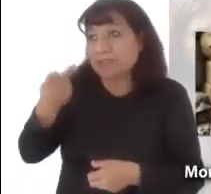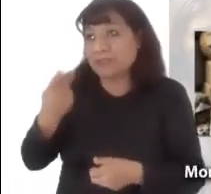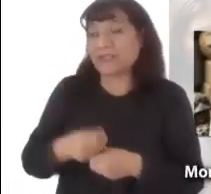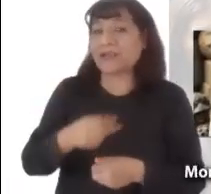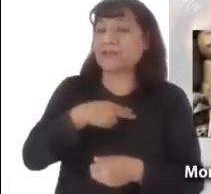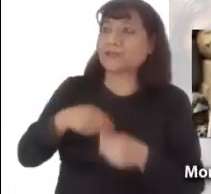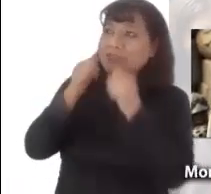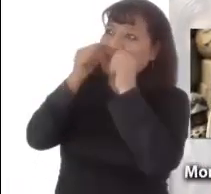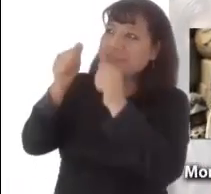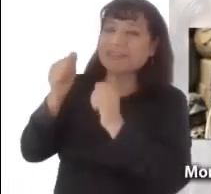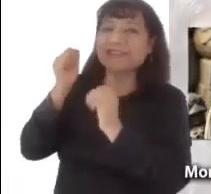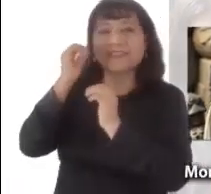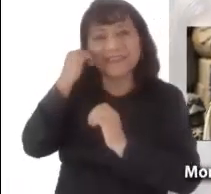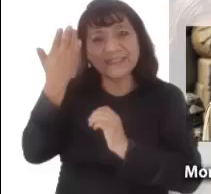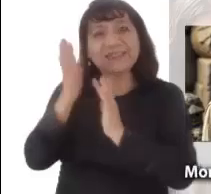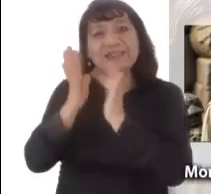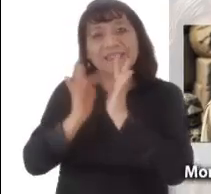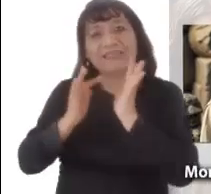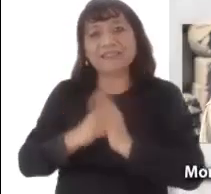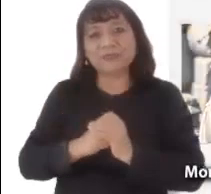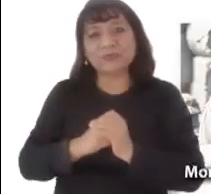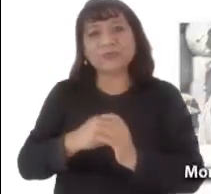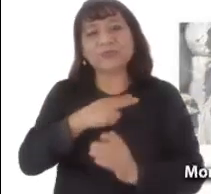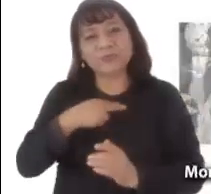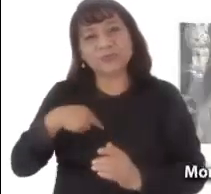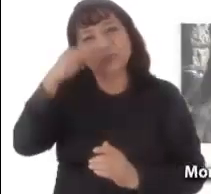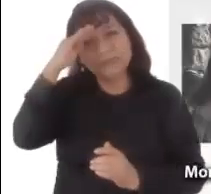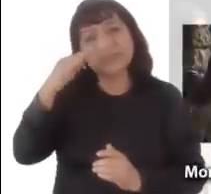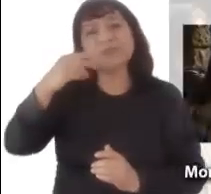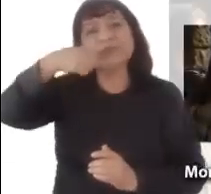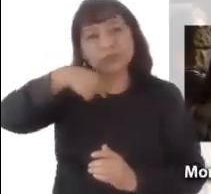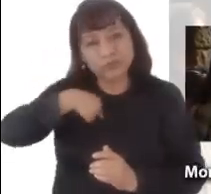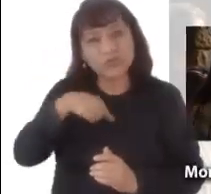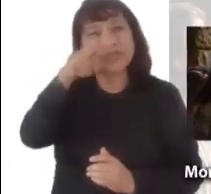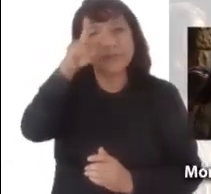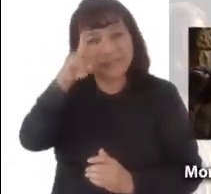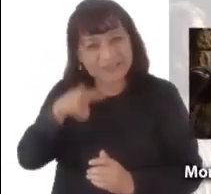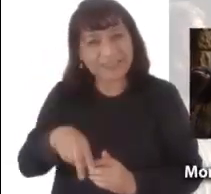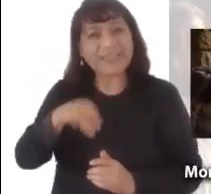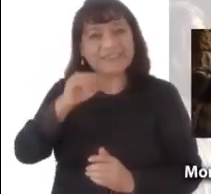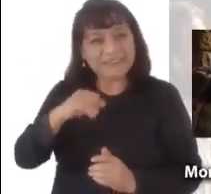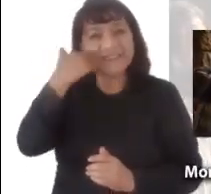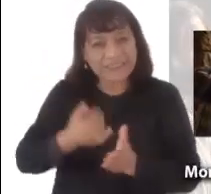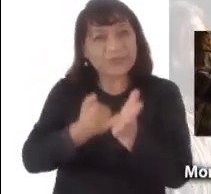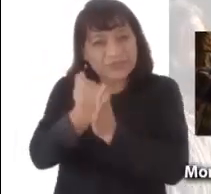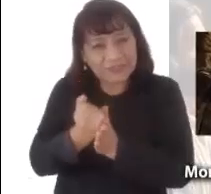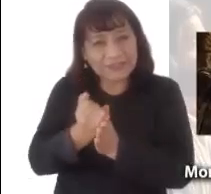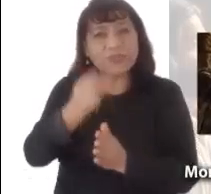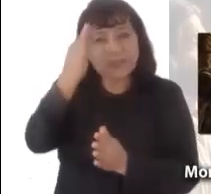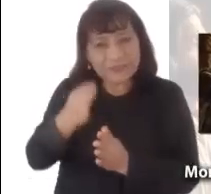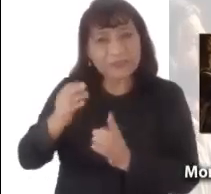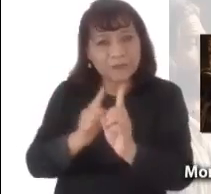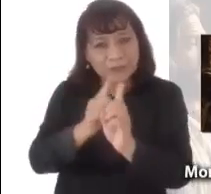palabras, oigamos sus argumentos, y pensemos si estamos dispuestos a